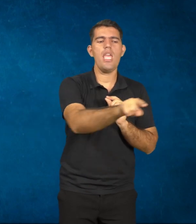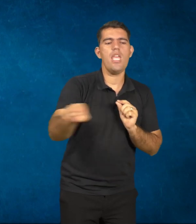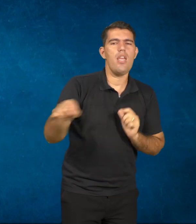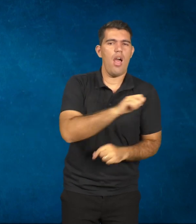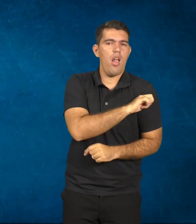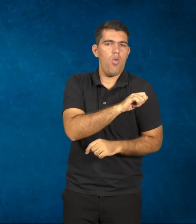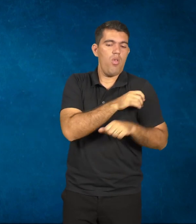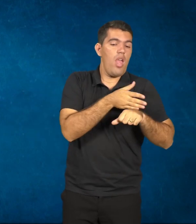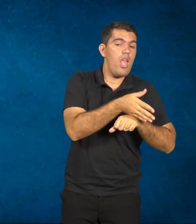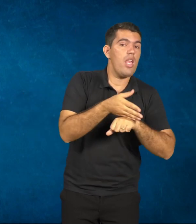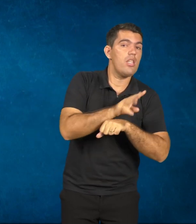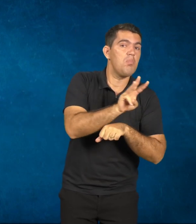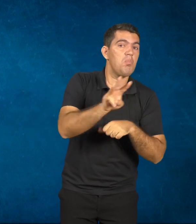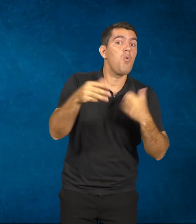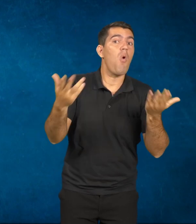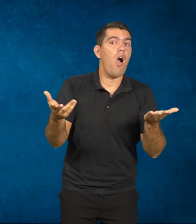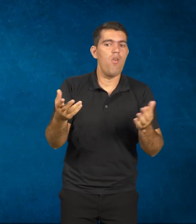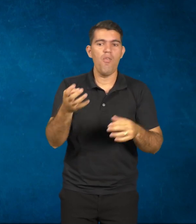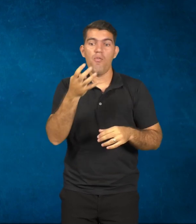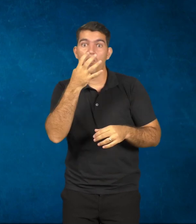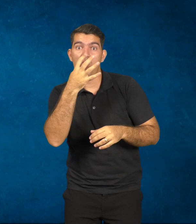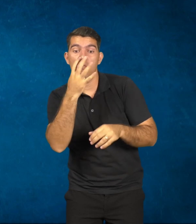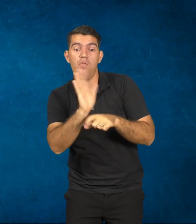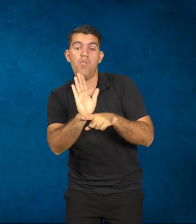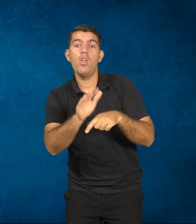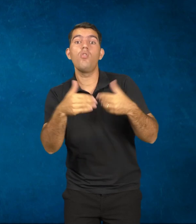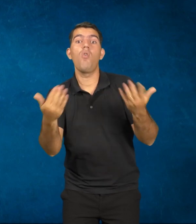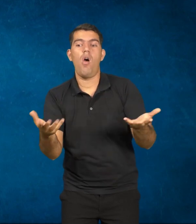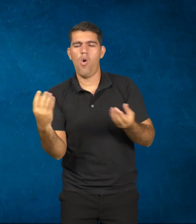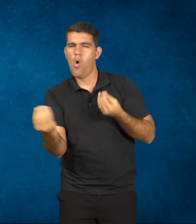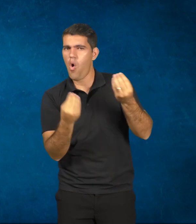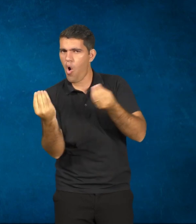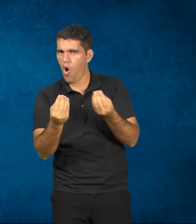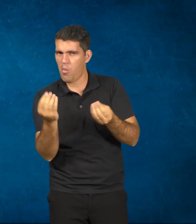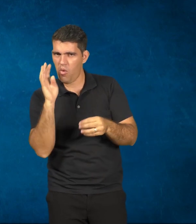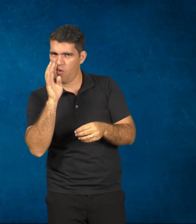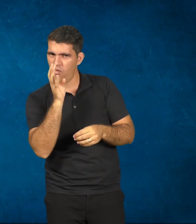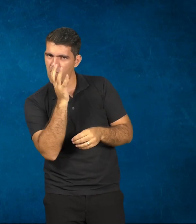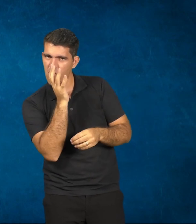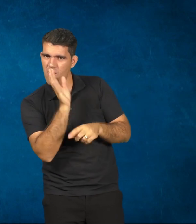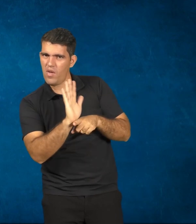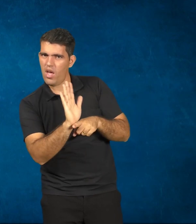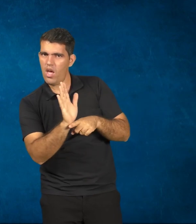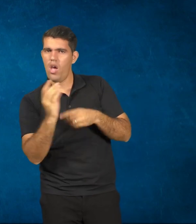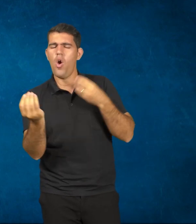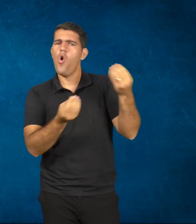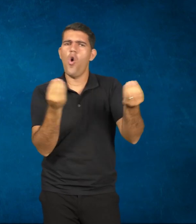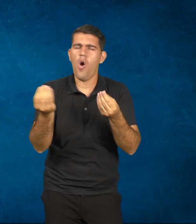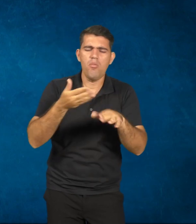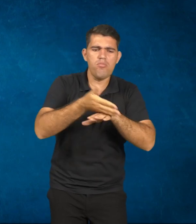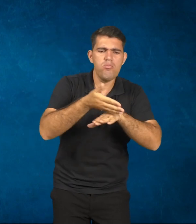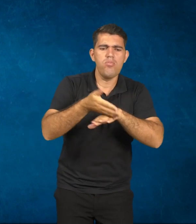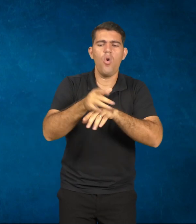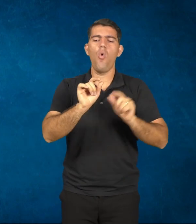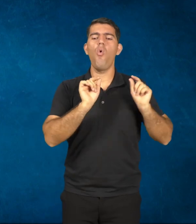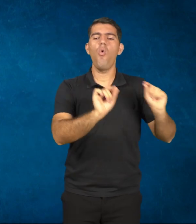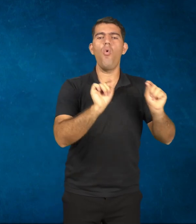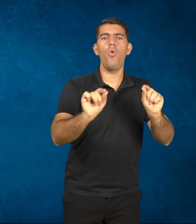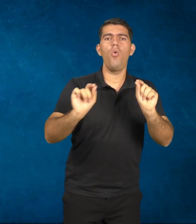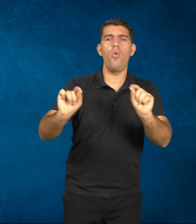alunos, o que assistem, como assistem, como veem, como acessam e o que fazem de todo